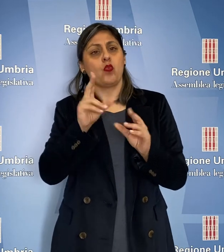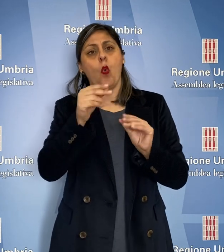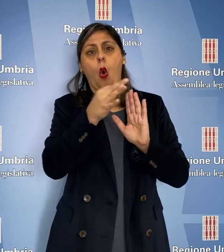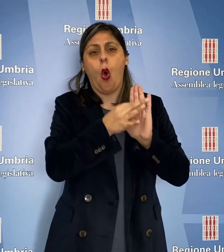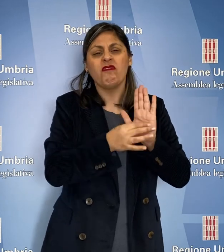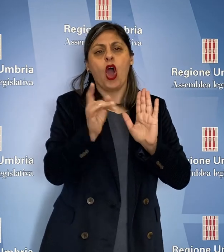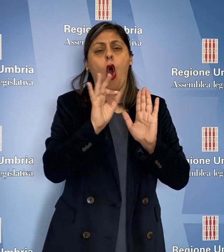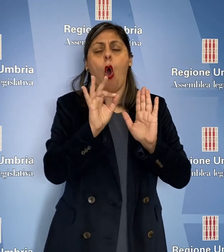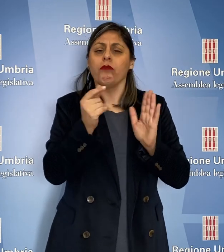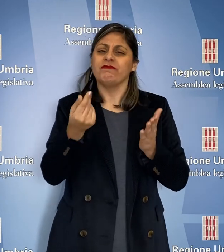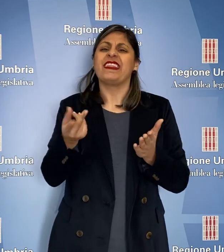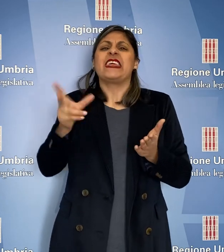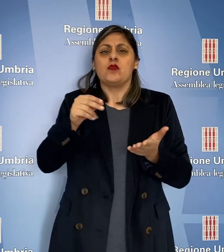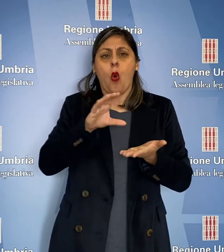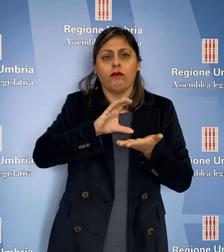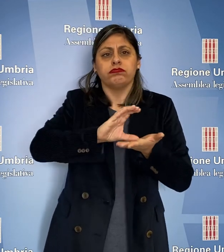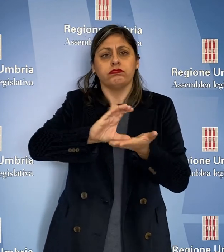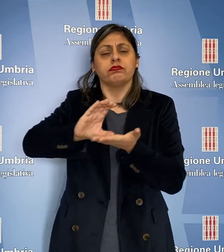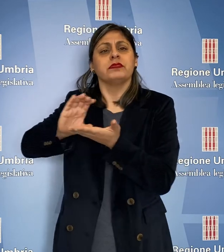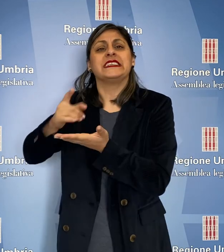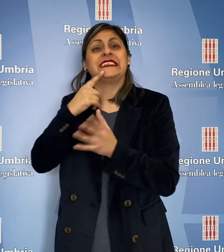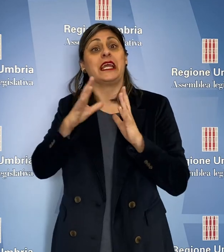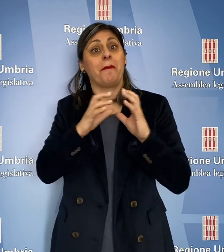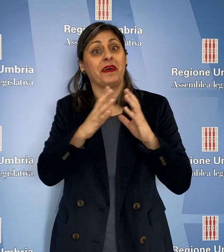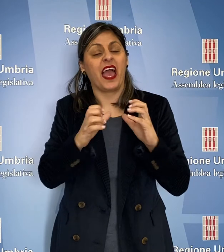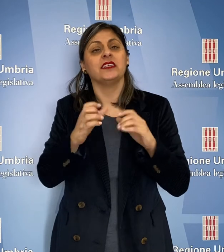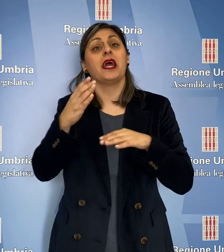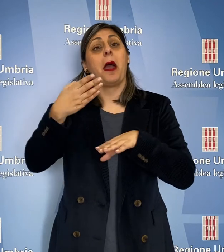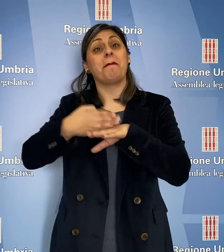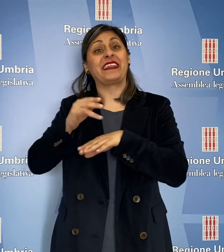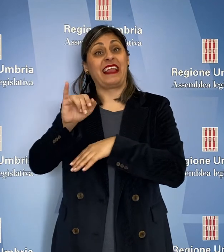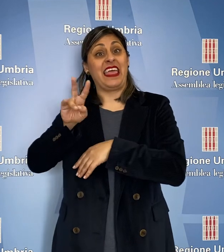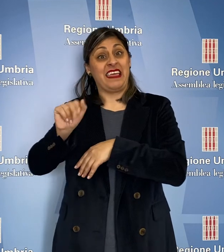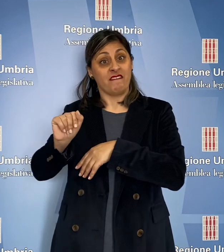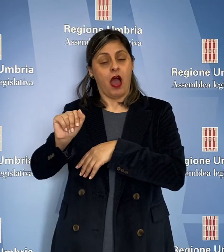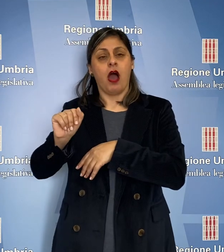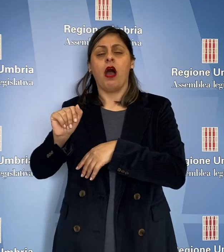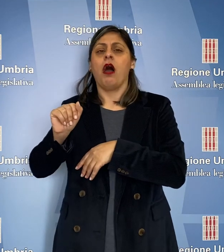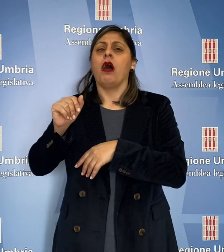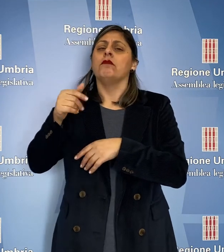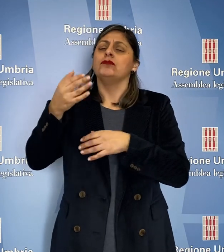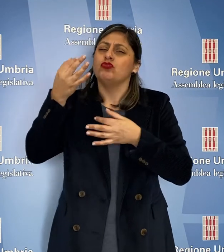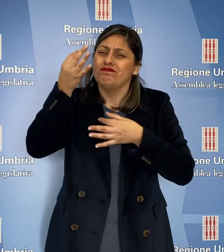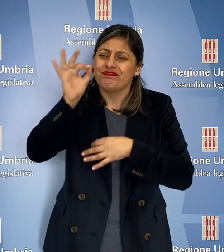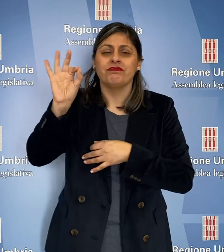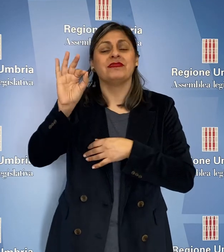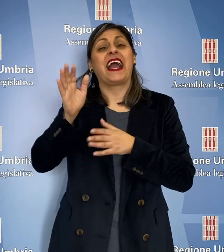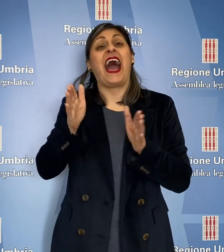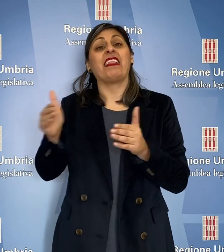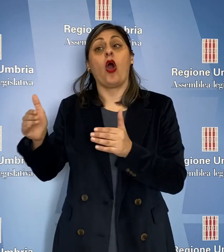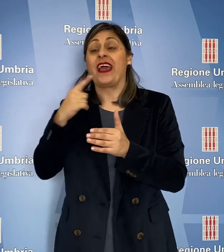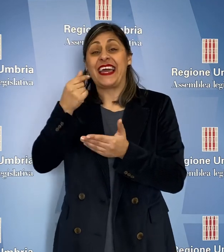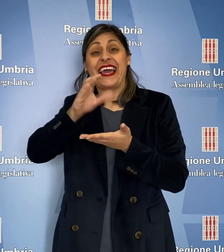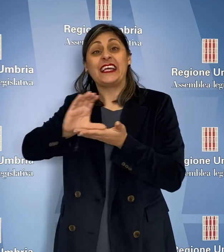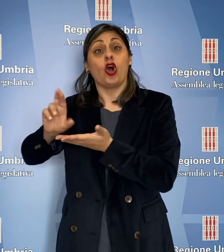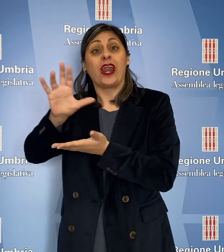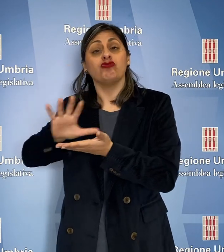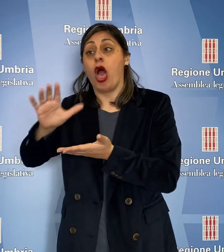già messe in atto a favore delle imprese e delle partite IVA, soprattutto per le categorie oggi escluse dai ristori regionali,